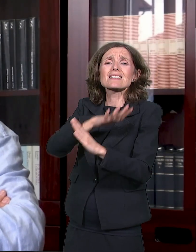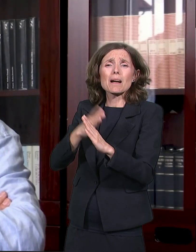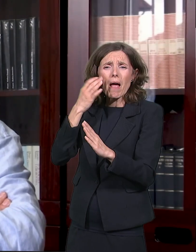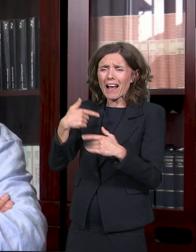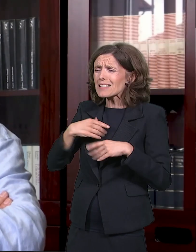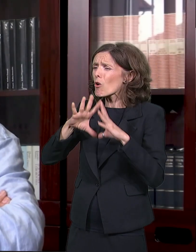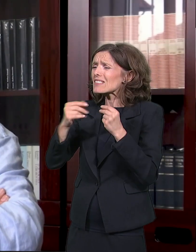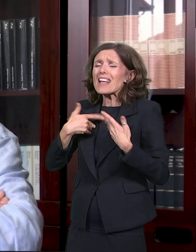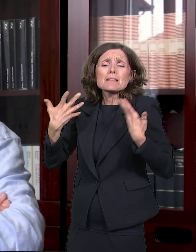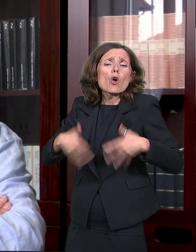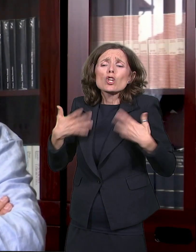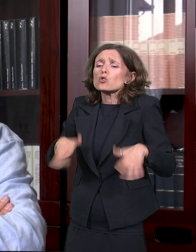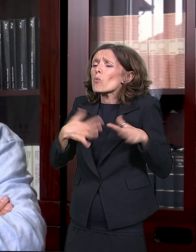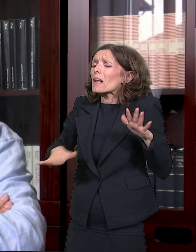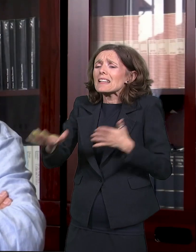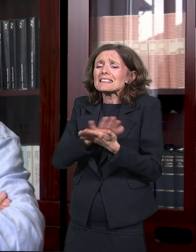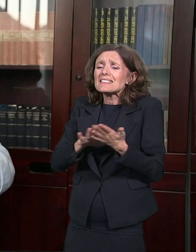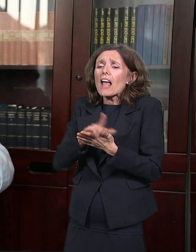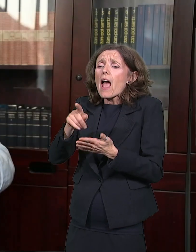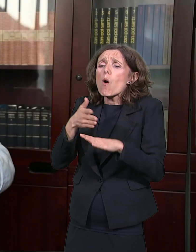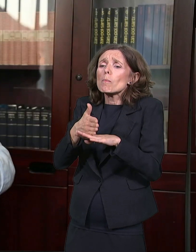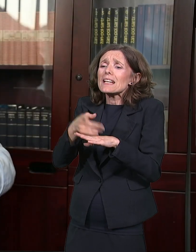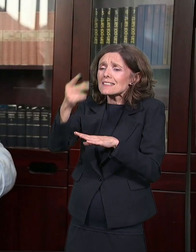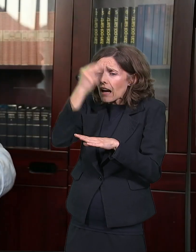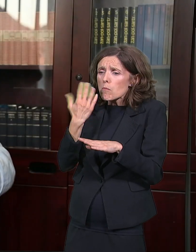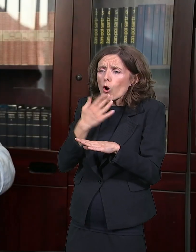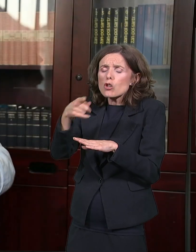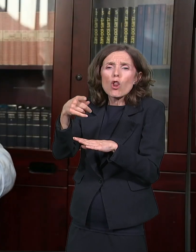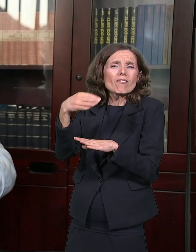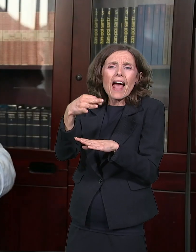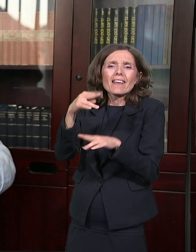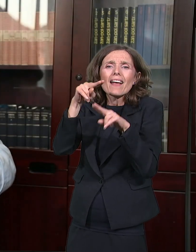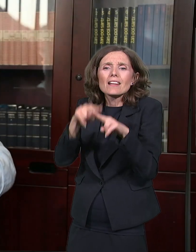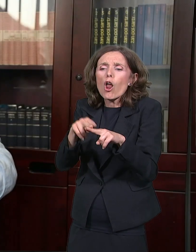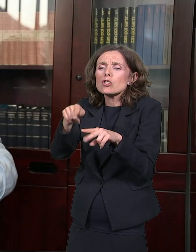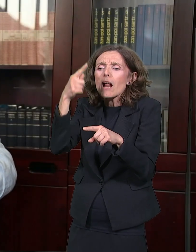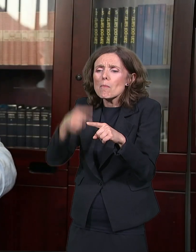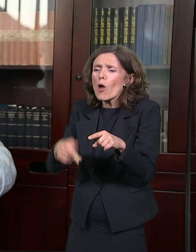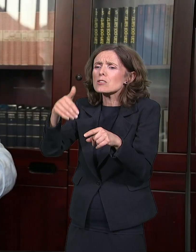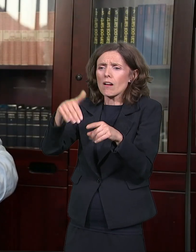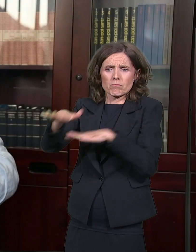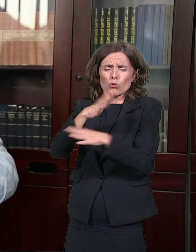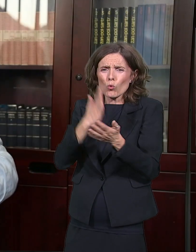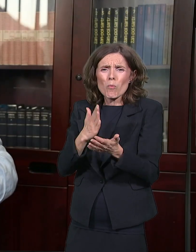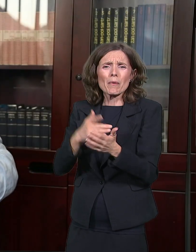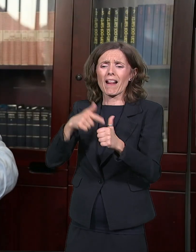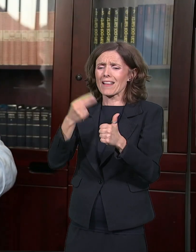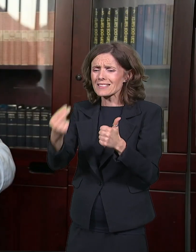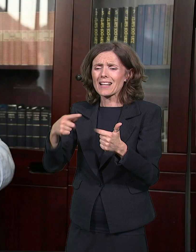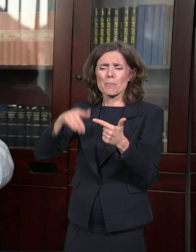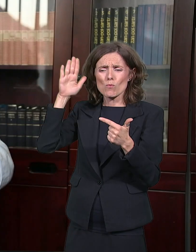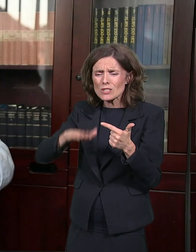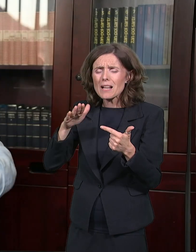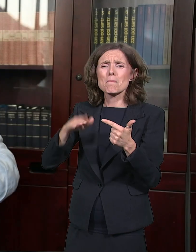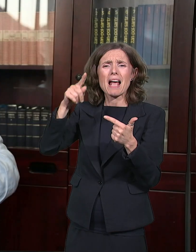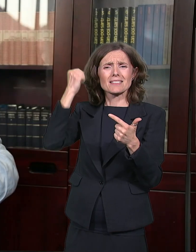ostatak i krajičak grada, u kom su bili i Turci, i Srbi, i muslimani, i Albanci. I